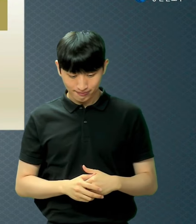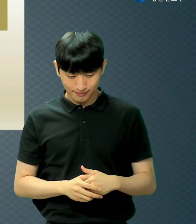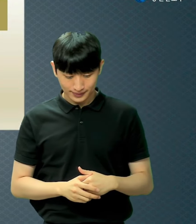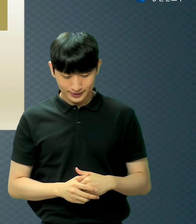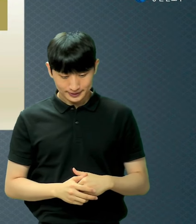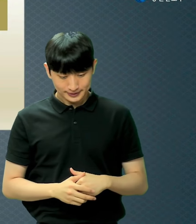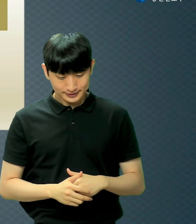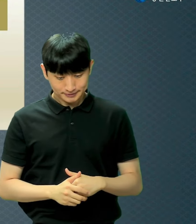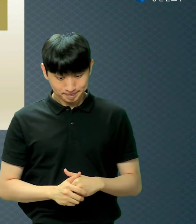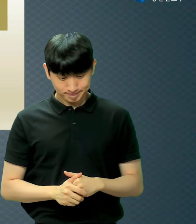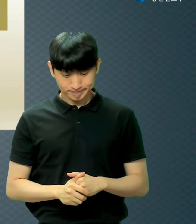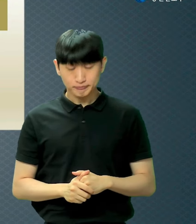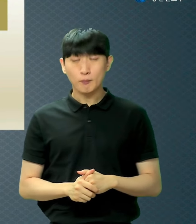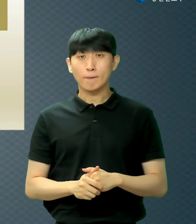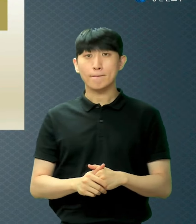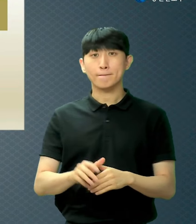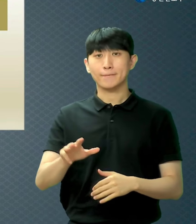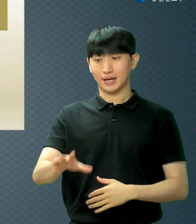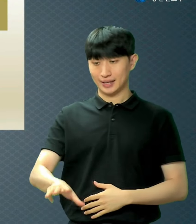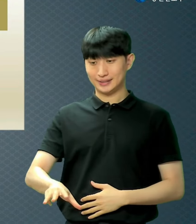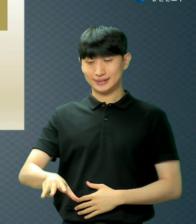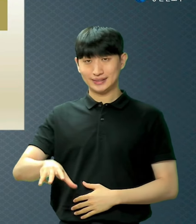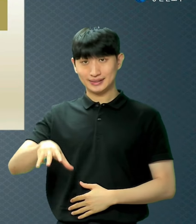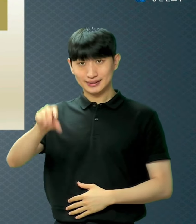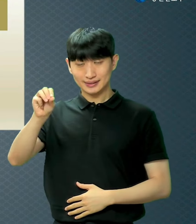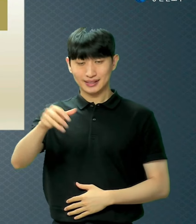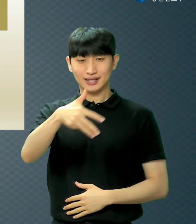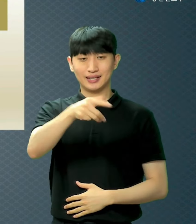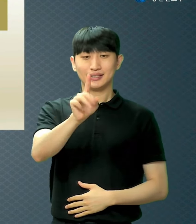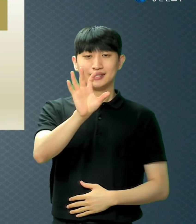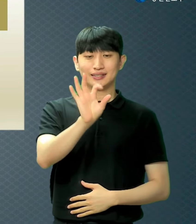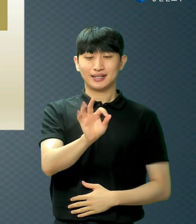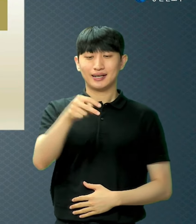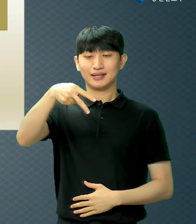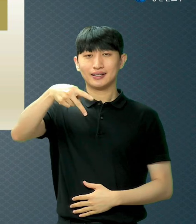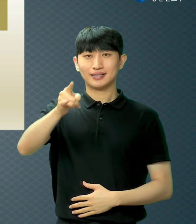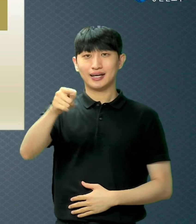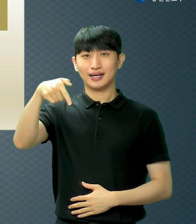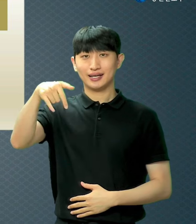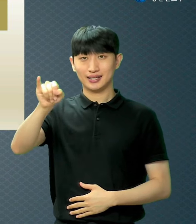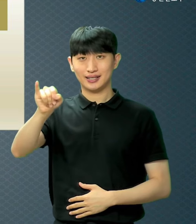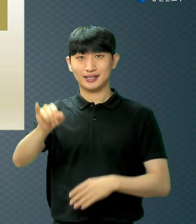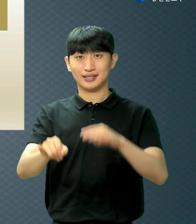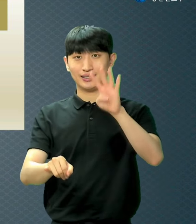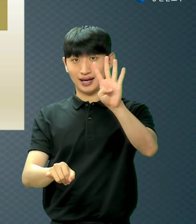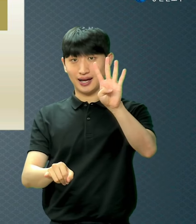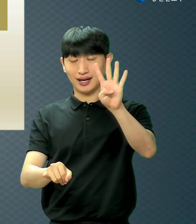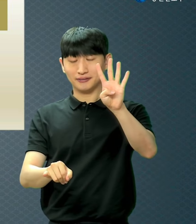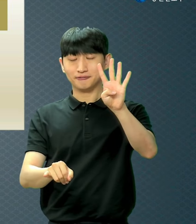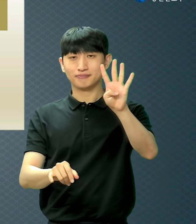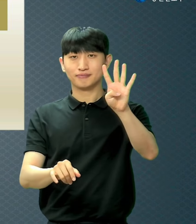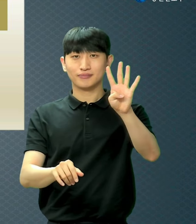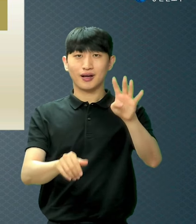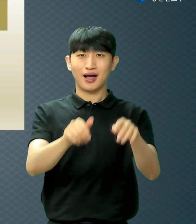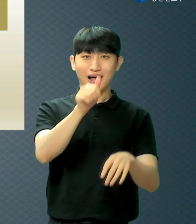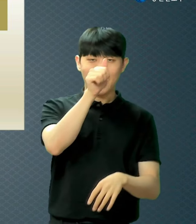창세기 4장에 보면 여기 아담과 하와가